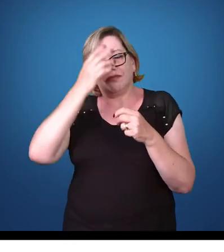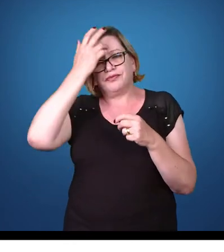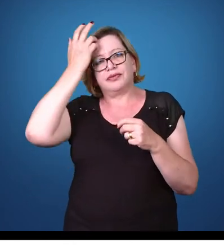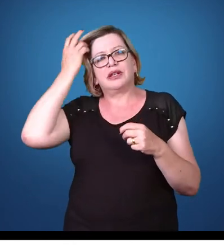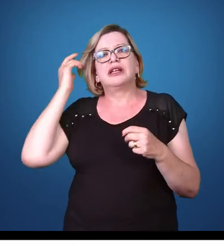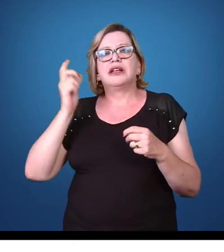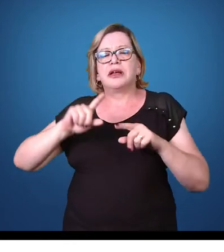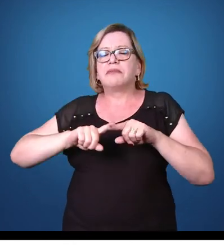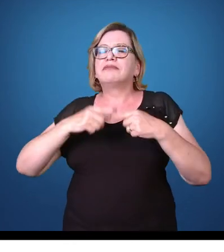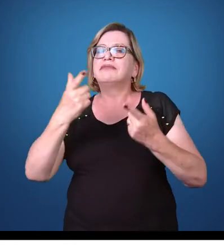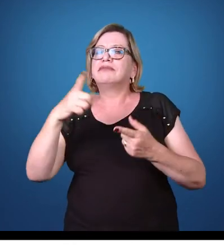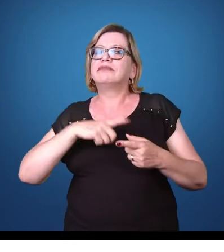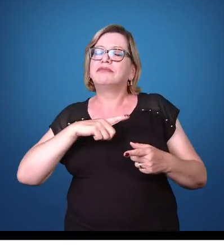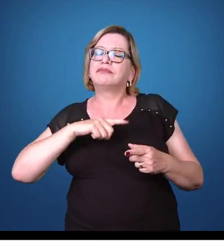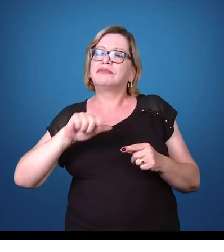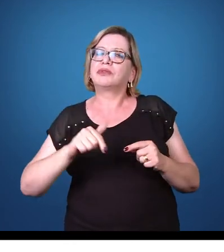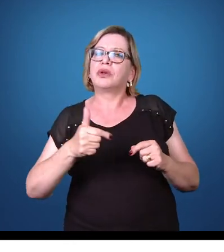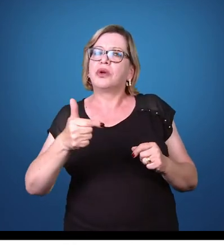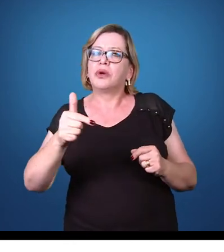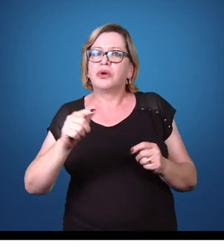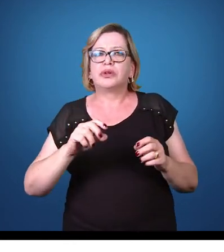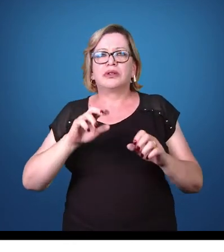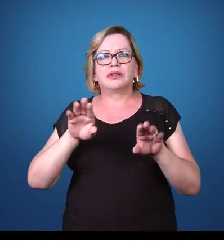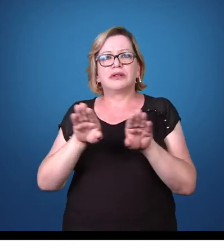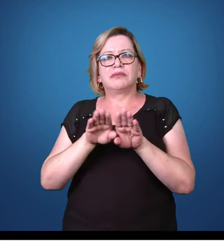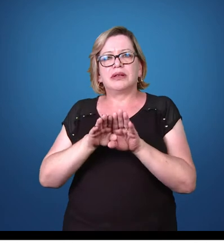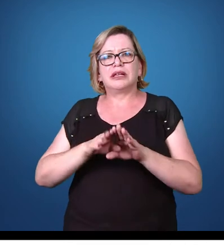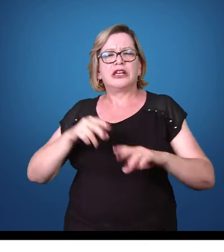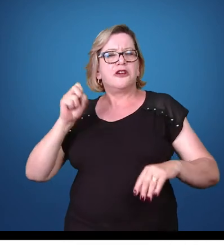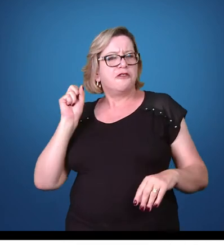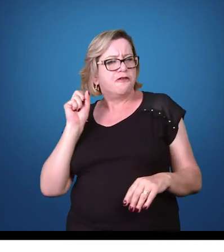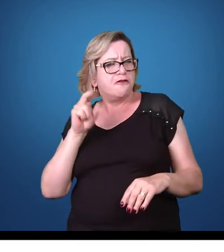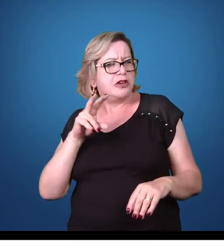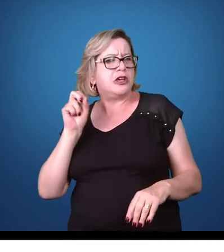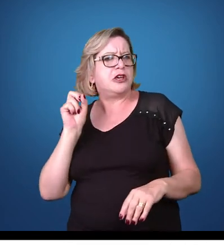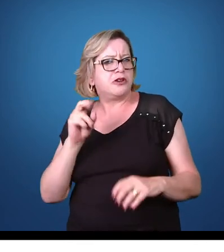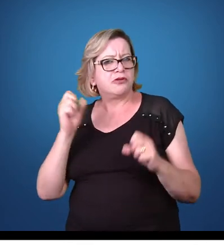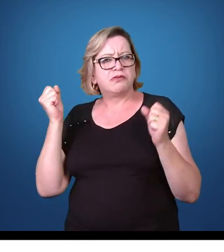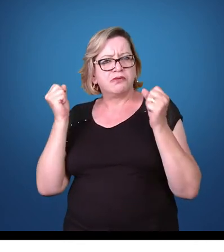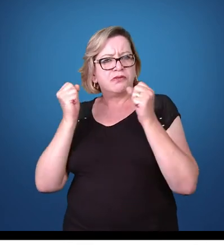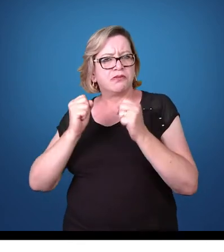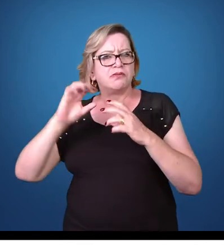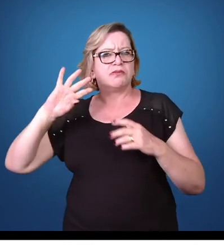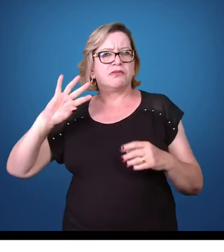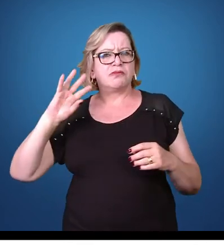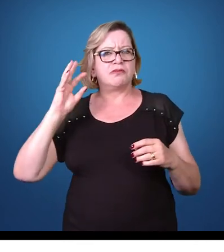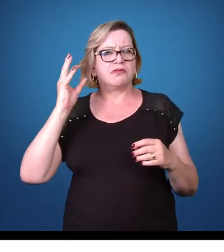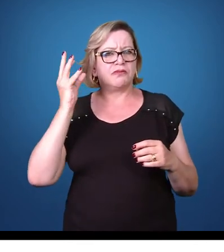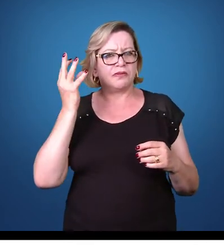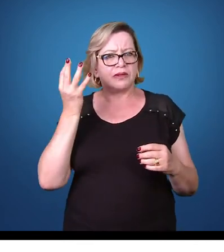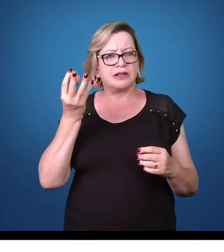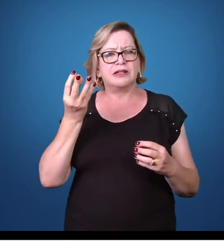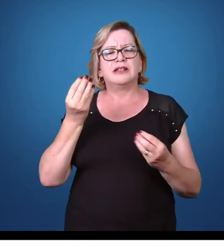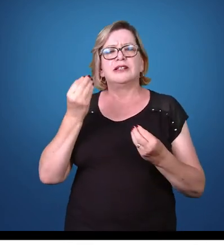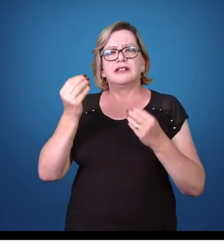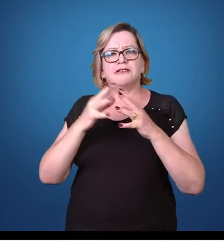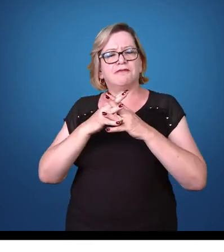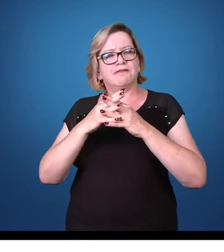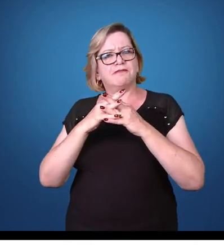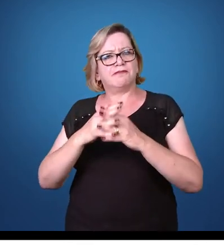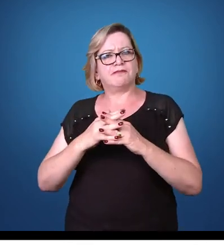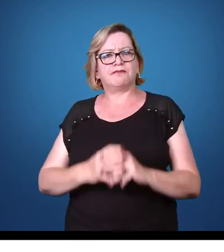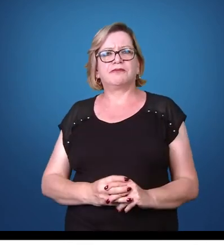desse parasita, a giardialâmbia. Outras, como bactérias, até mesmo vírus, podem levar a esse tipo de complicação.